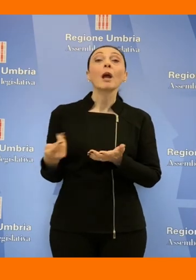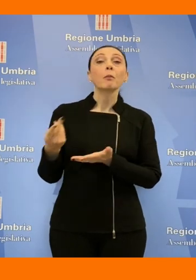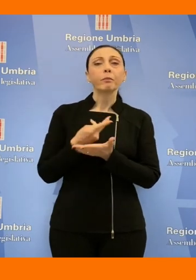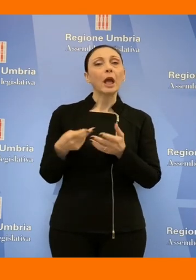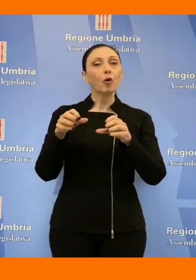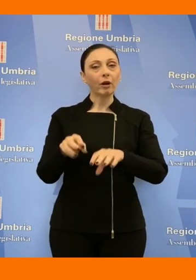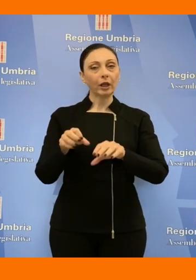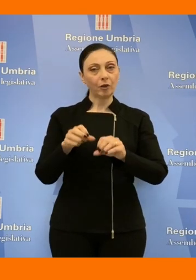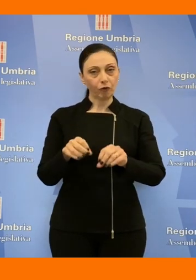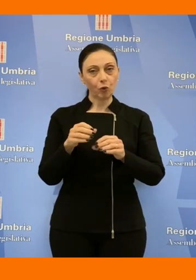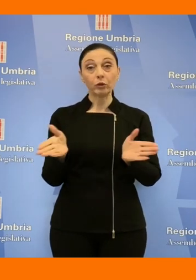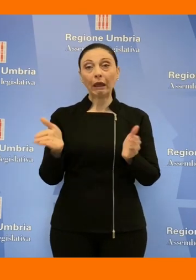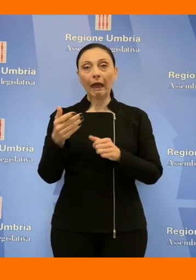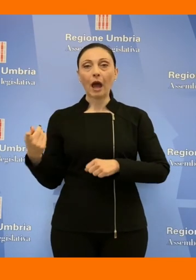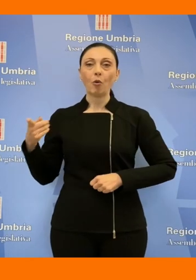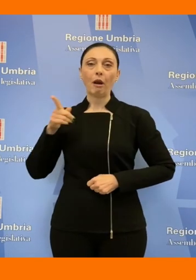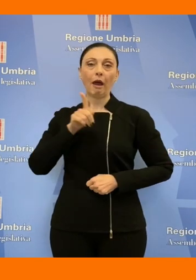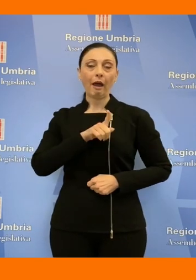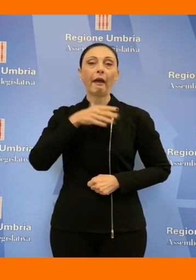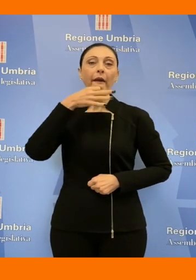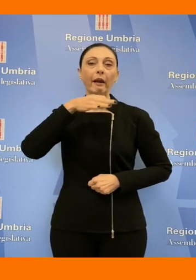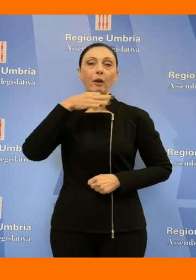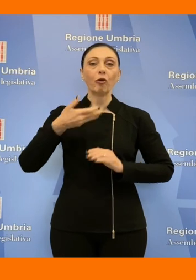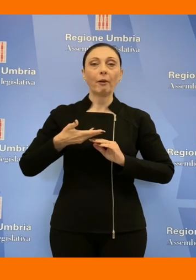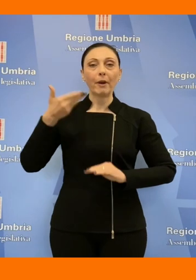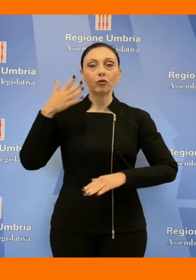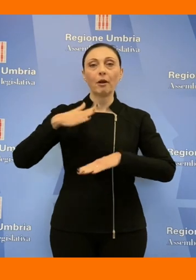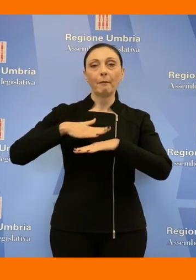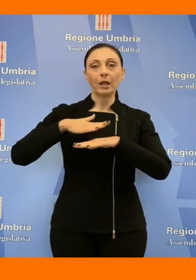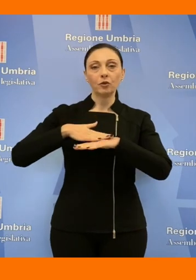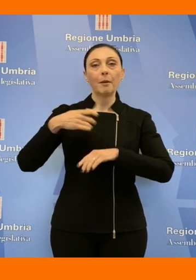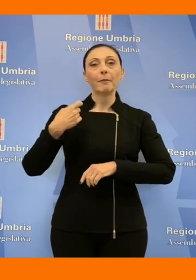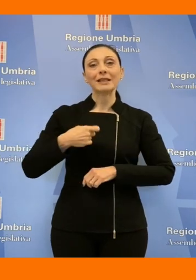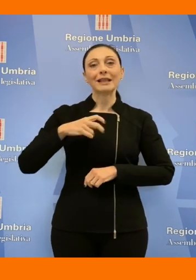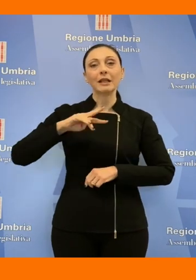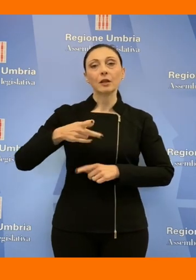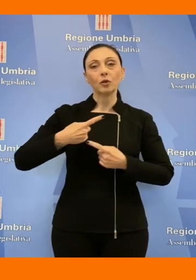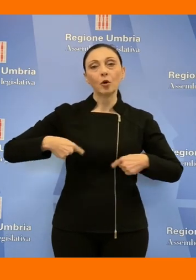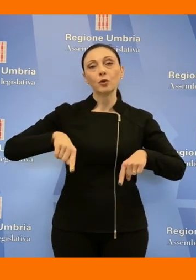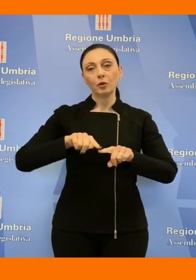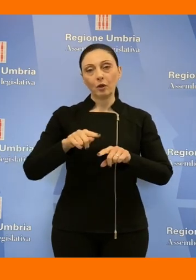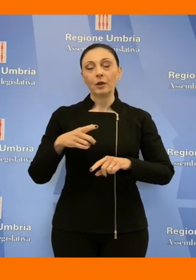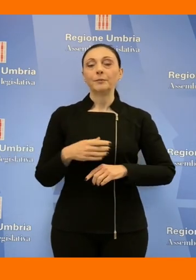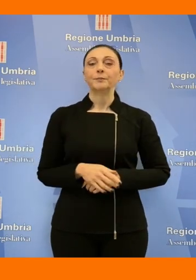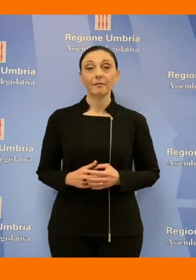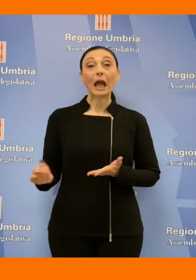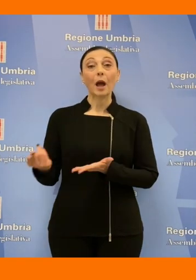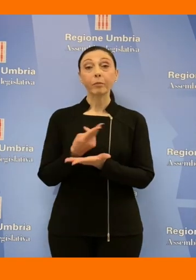aula dal relatore per la maggioranza Valerio Mancini, presidente della seconda commissione consigliare. Il piano rifiuti in questa